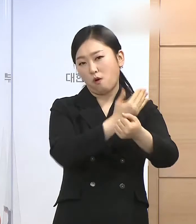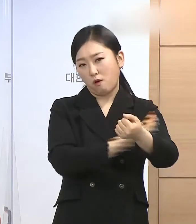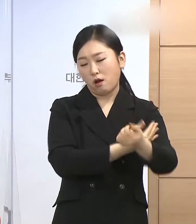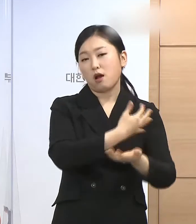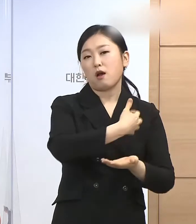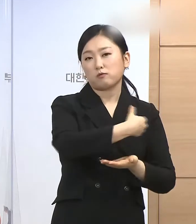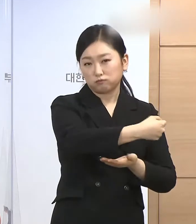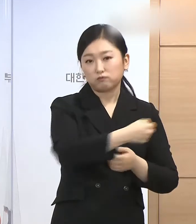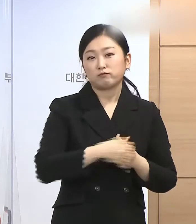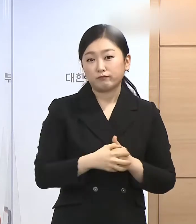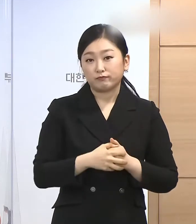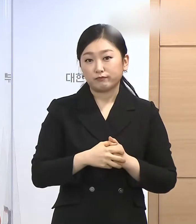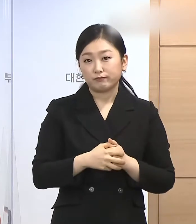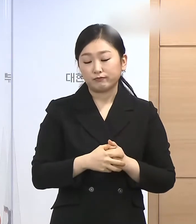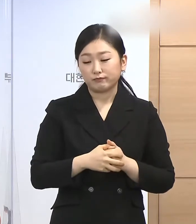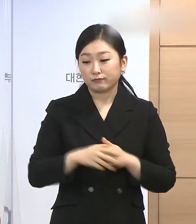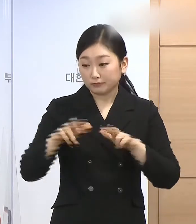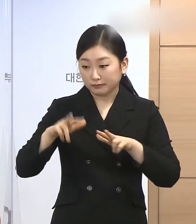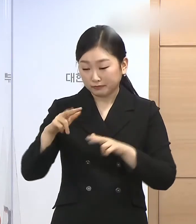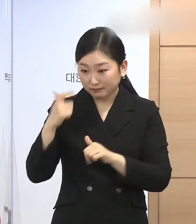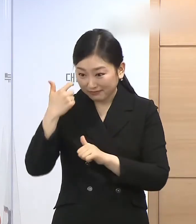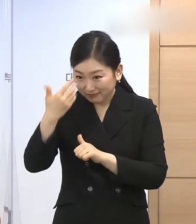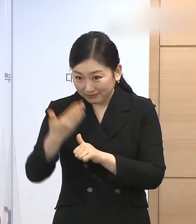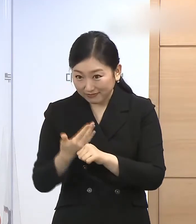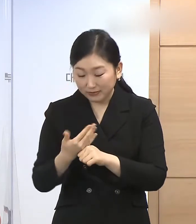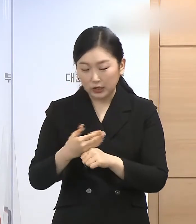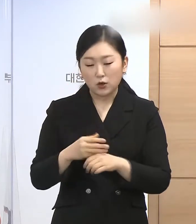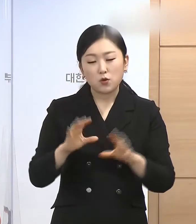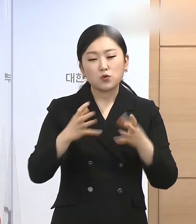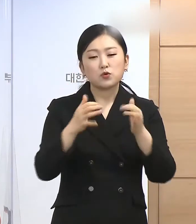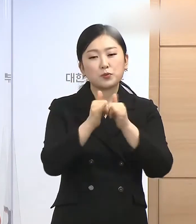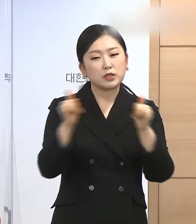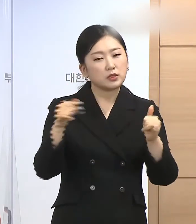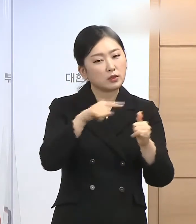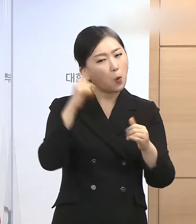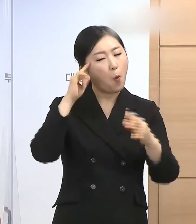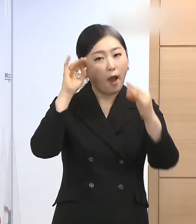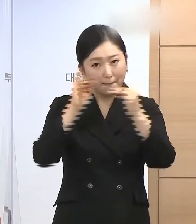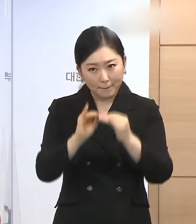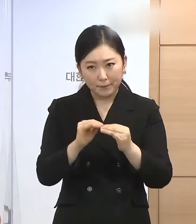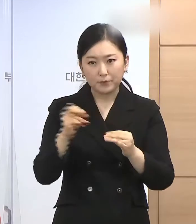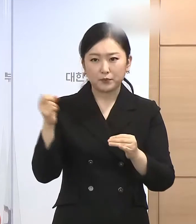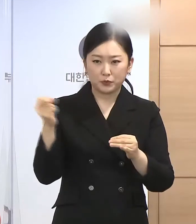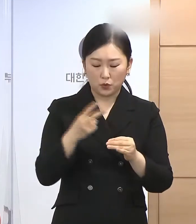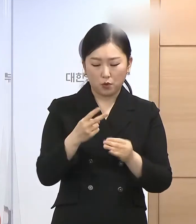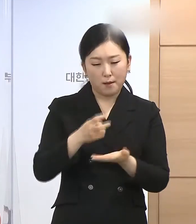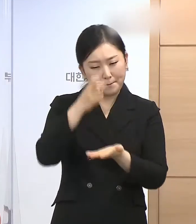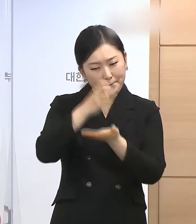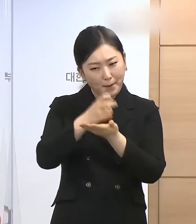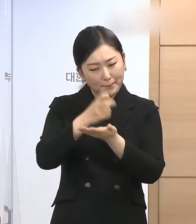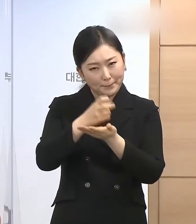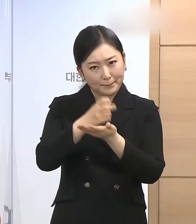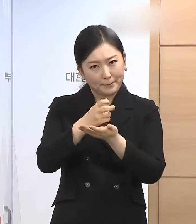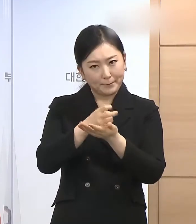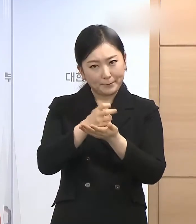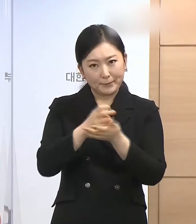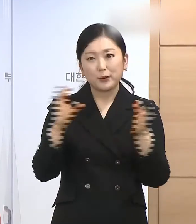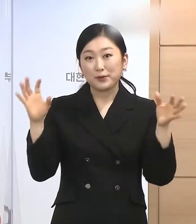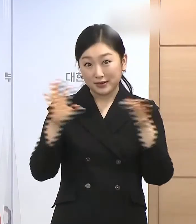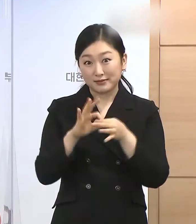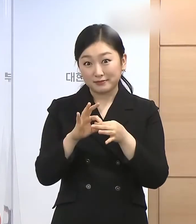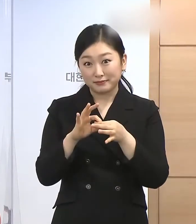지금 질문처럼 국민 공감대와 사법 정의 법치주의 또 오늘 제가